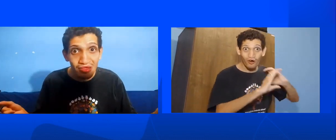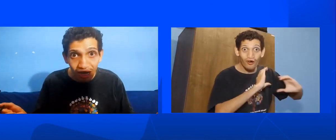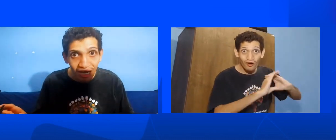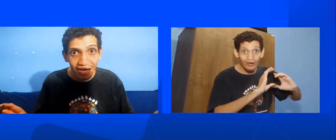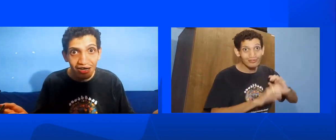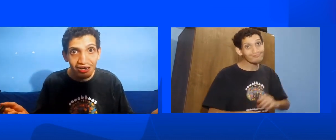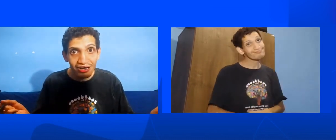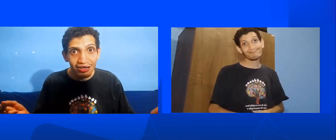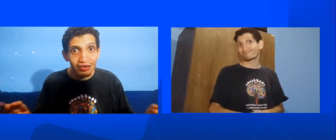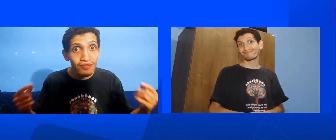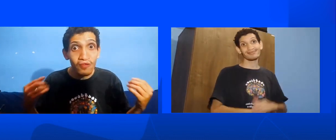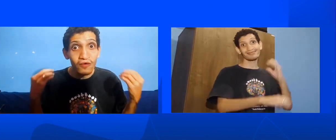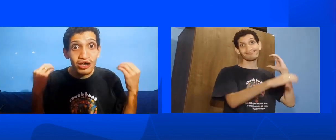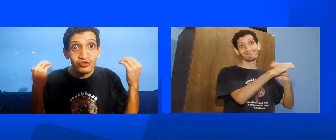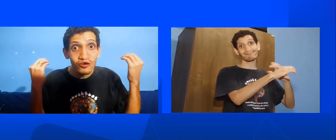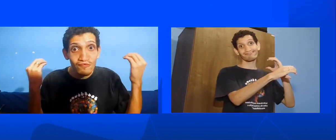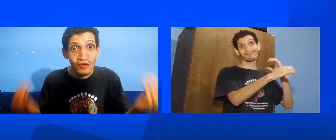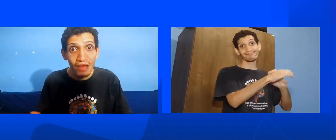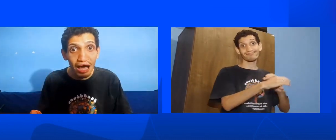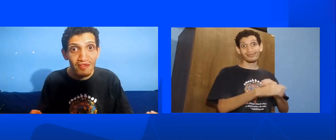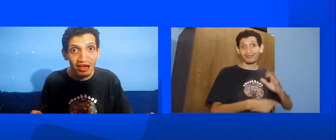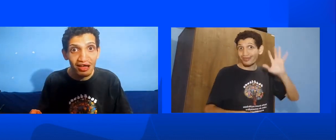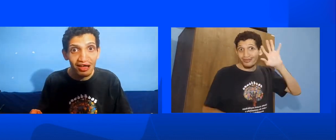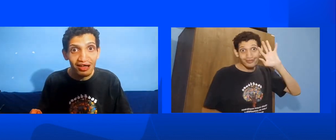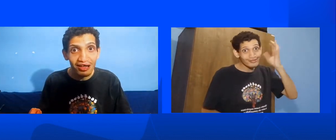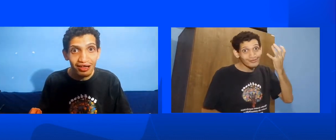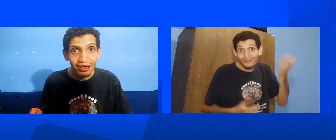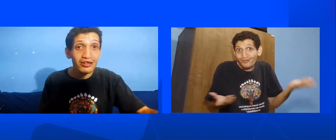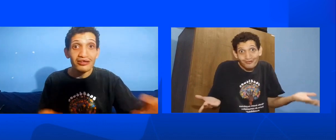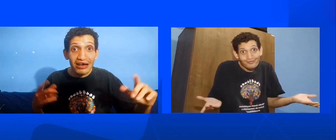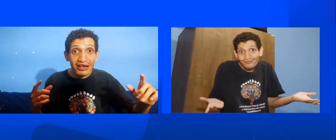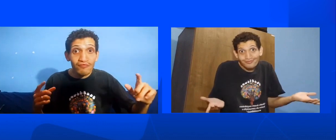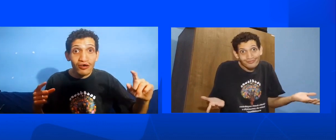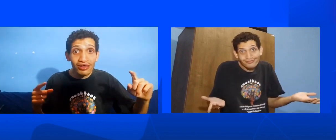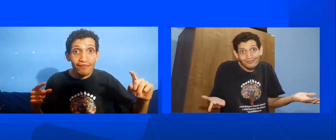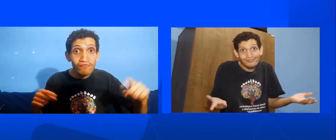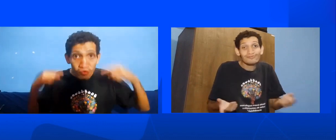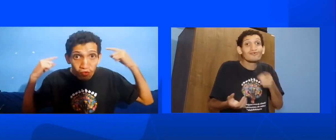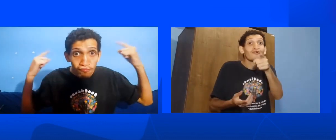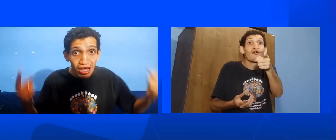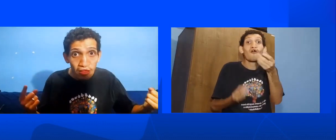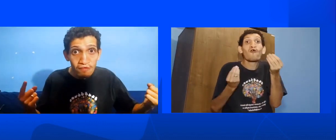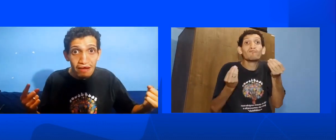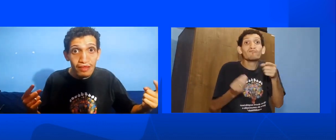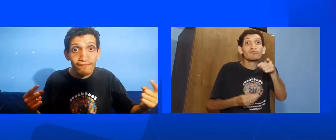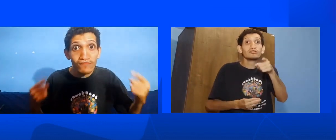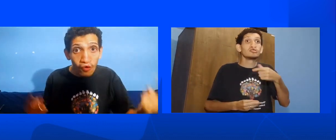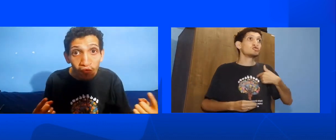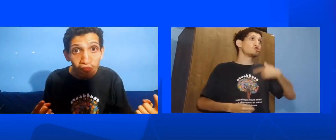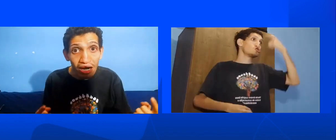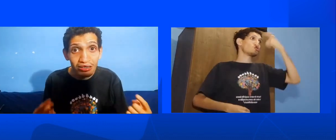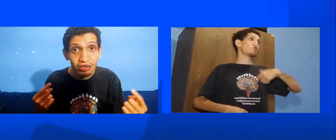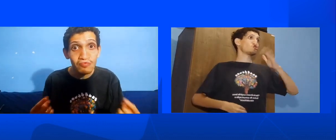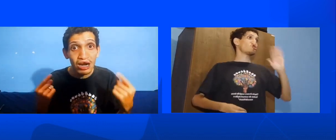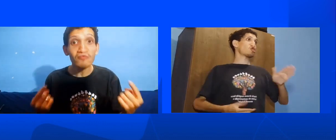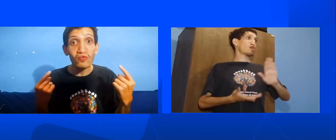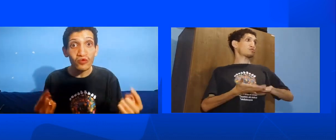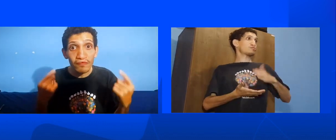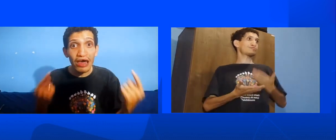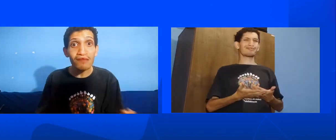comunicar Então não resolveu nada E aí você Muito menos Vai estar pronto Para ser um tradutor De